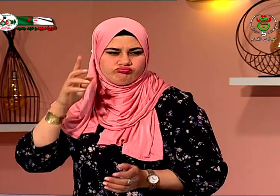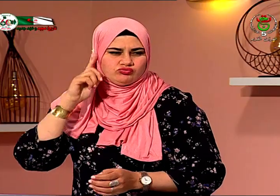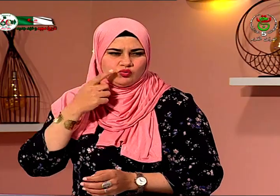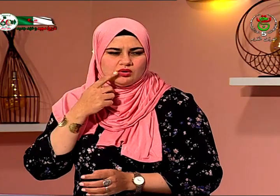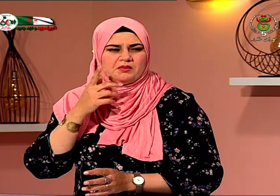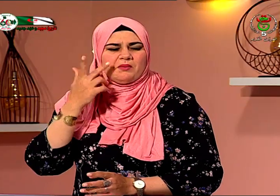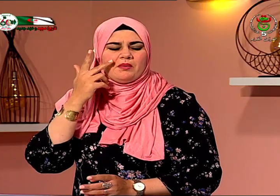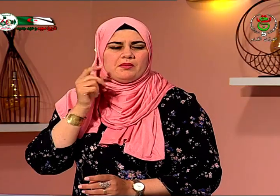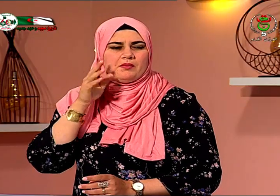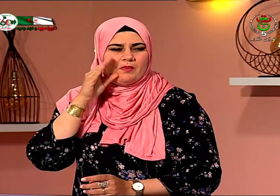عمري حوالي